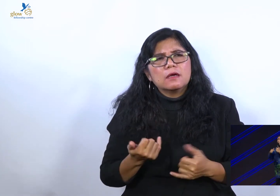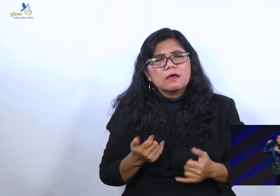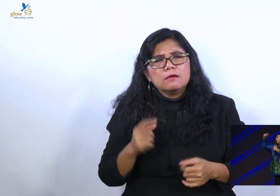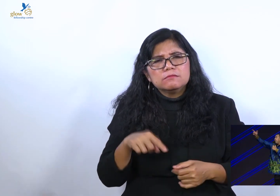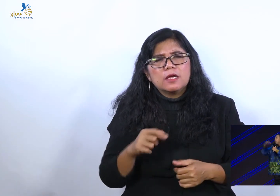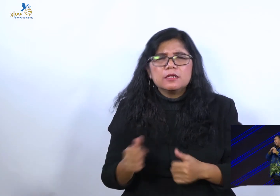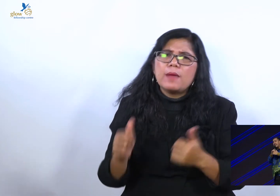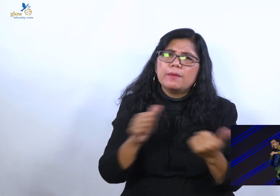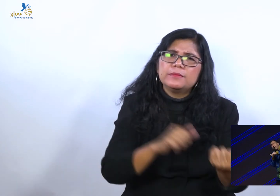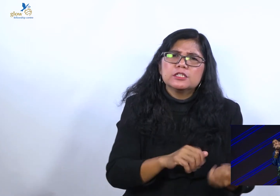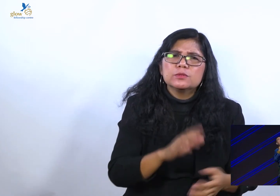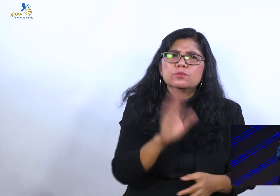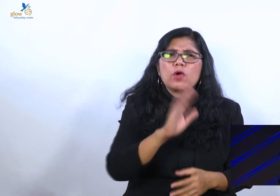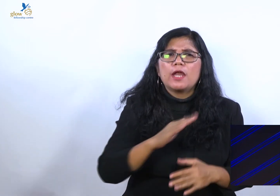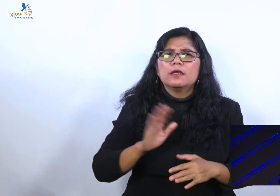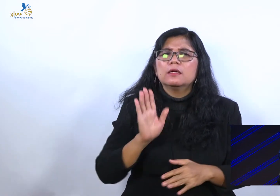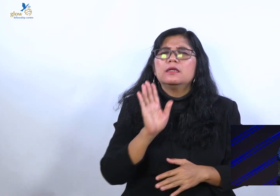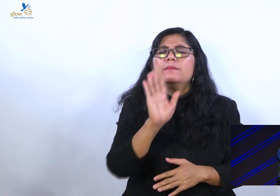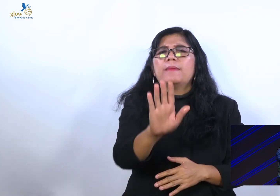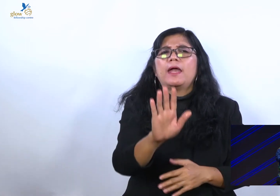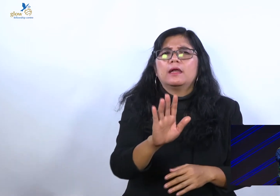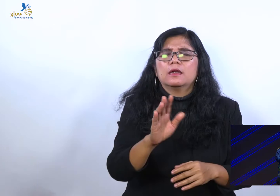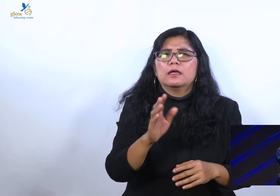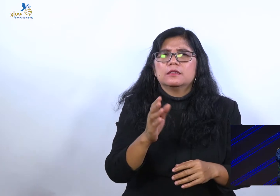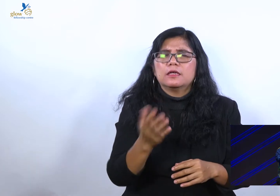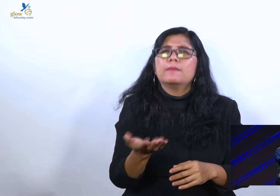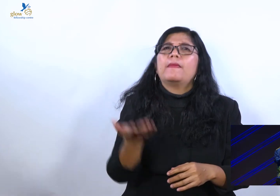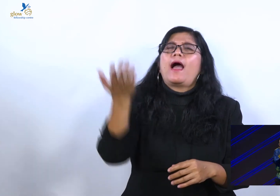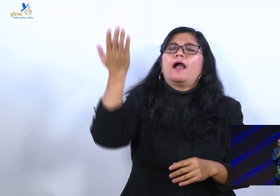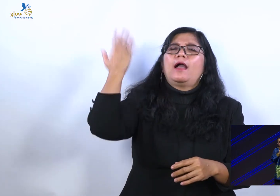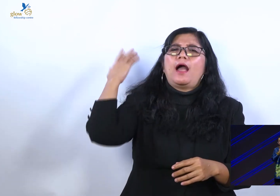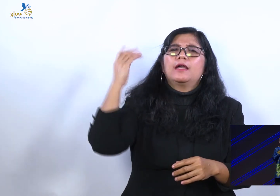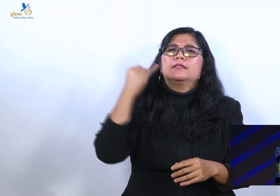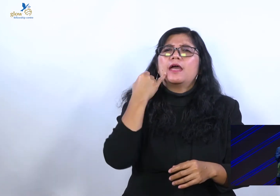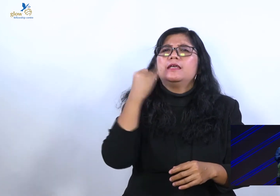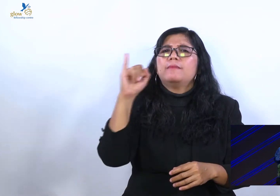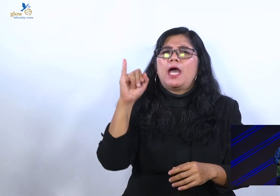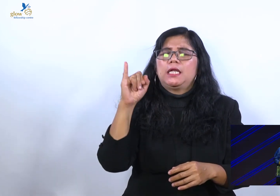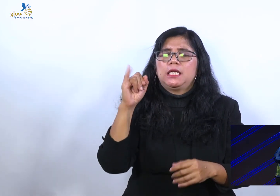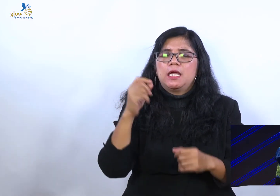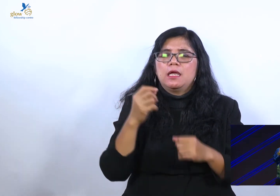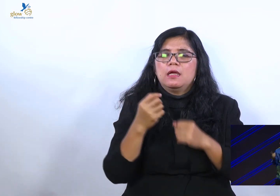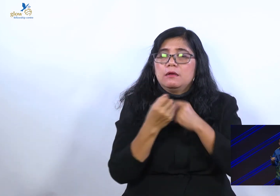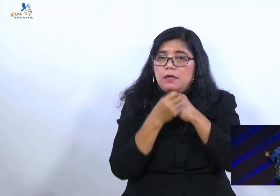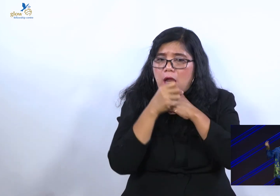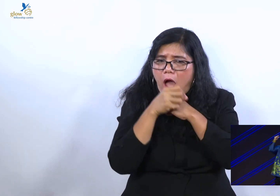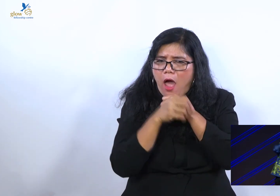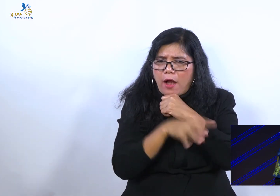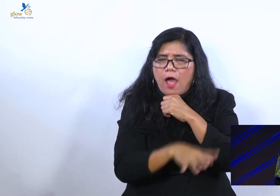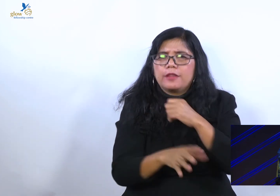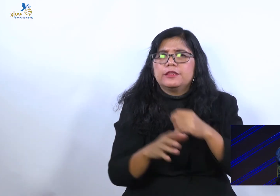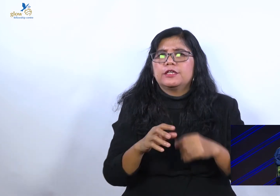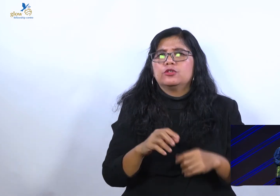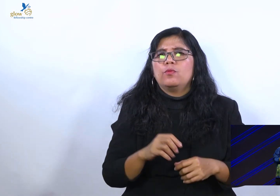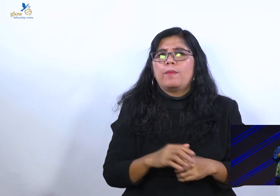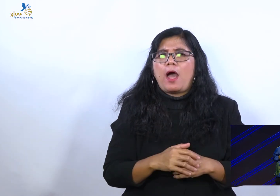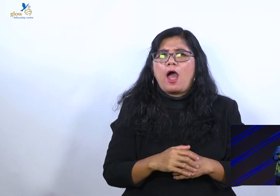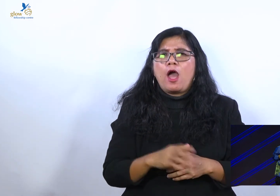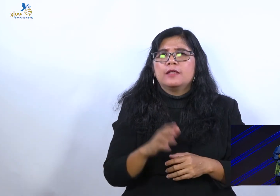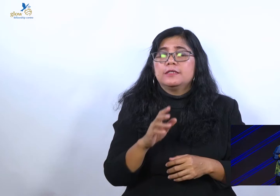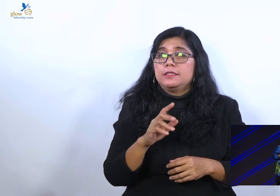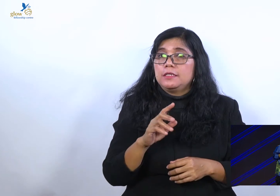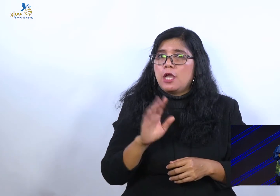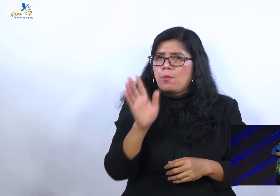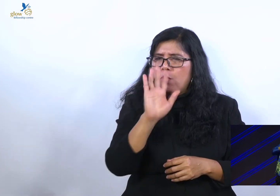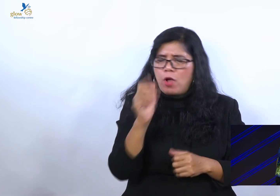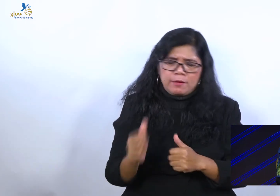Tetapi bukan ke depannya, tapi ke belakangnya kita imani. Darah itu tertumpah. Jadi sekali lagi, bukan baptisan yang menyelamatkan,